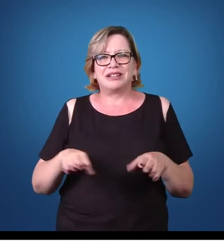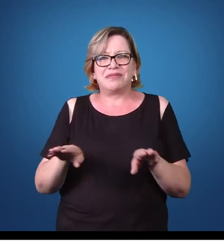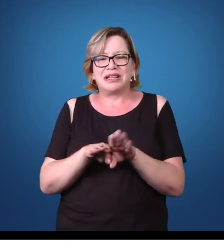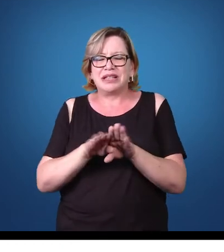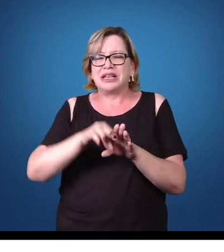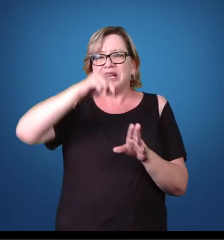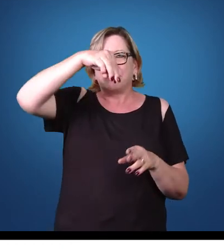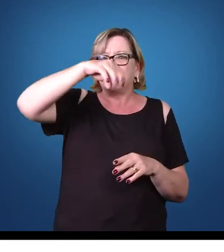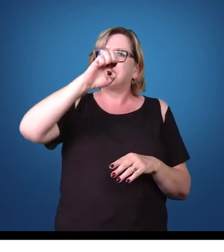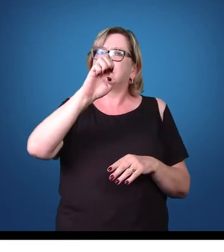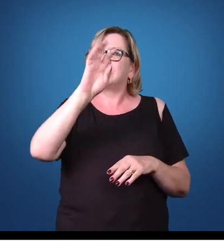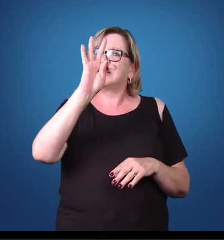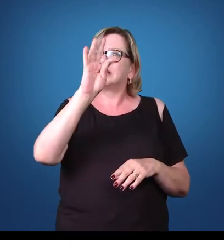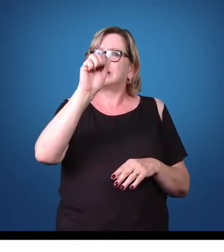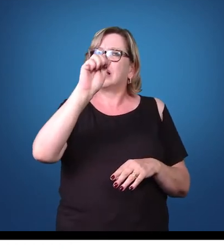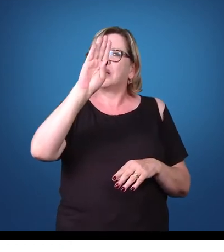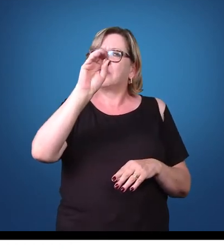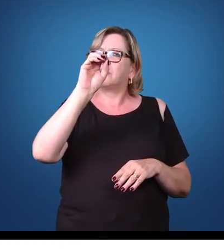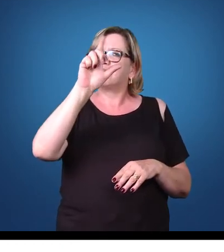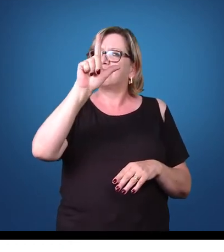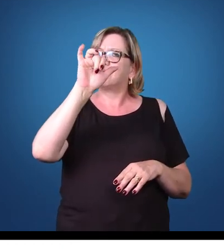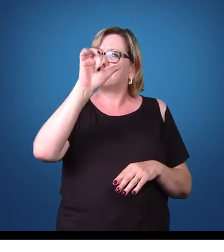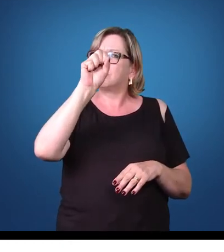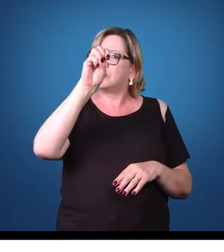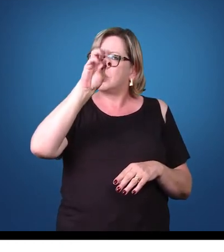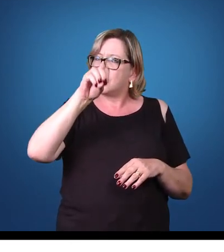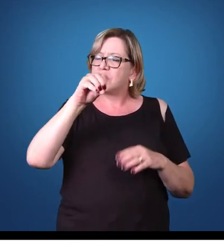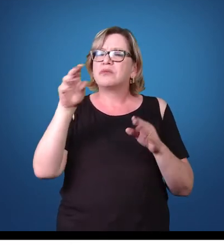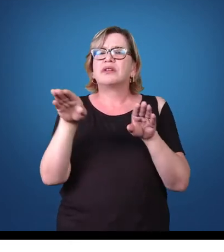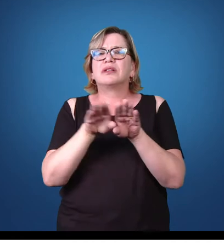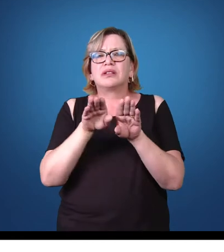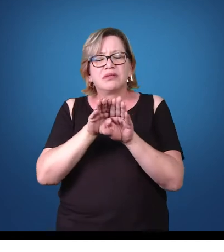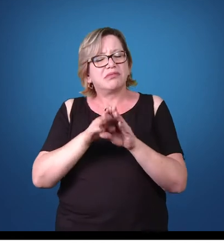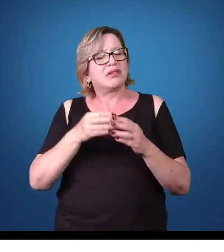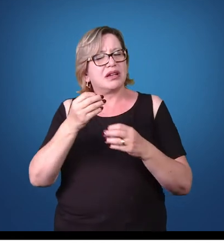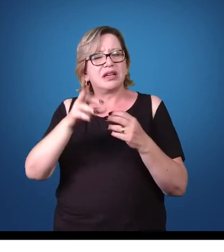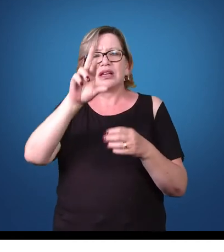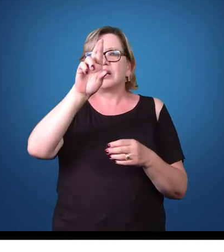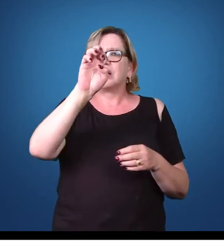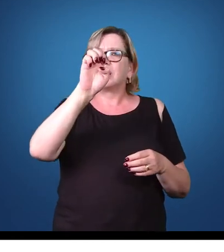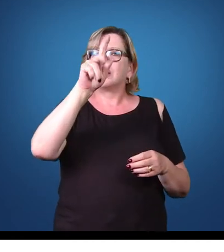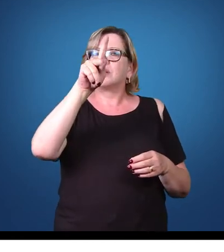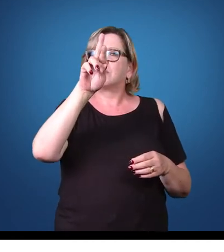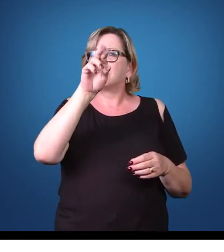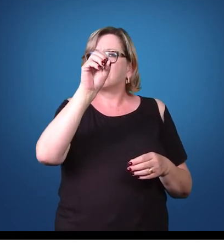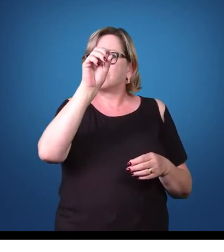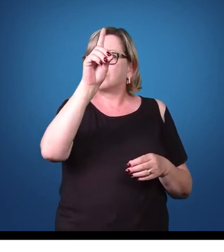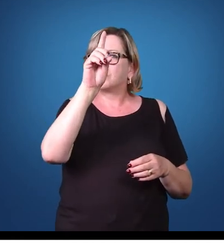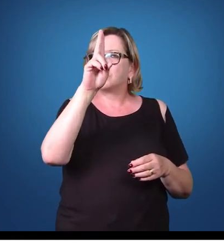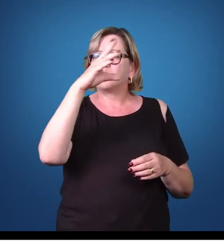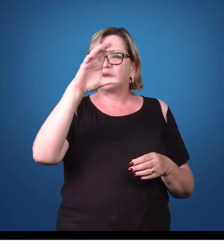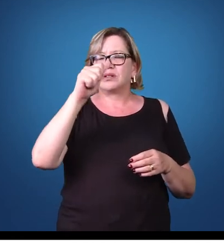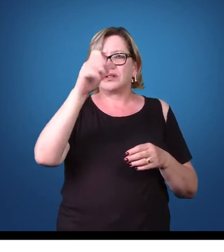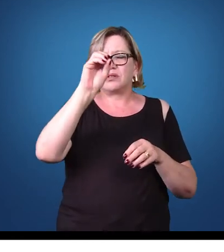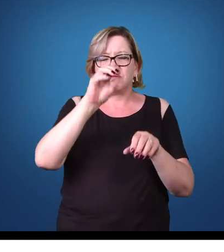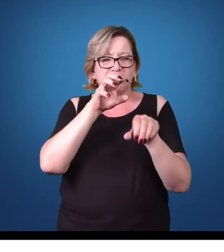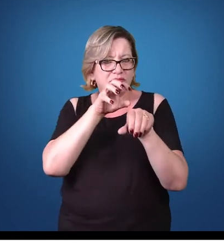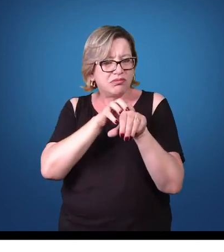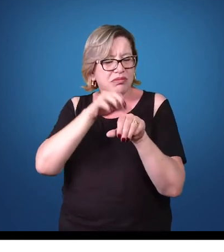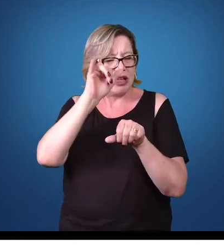metabólica, quanto vantagem reprodutiva. O parasita, quando instalado em um hospedeiro,